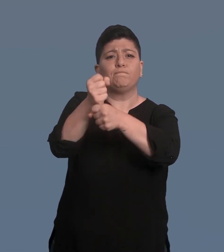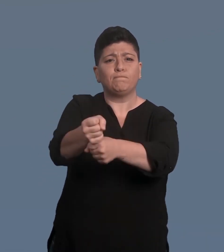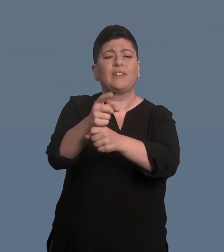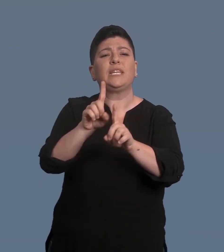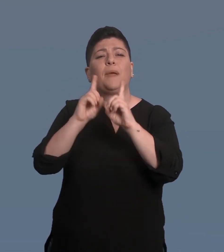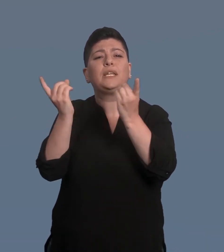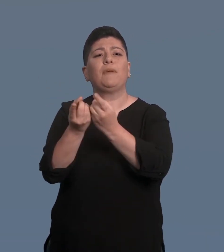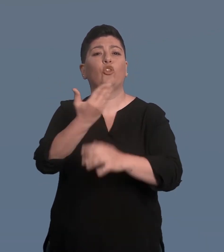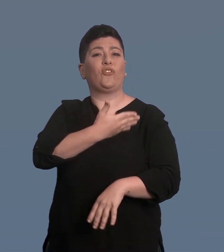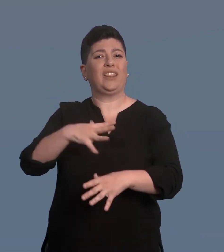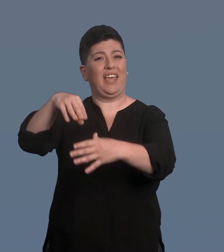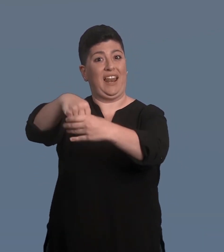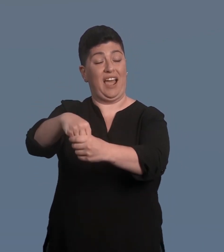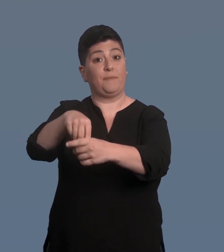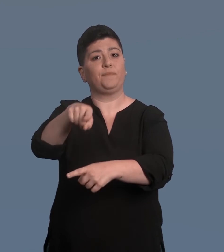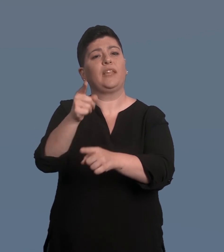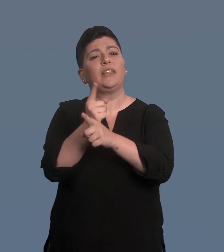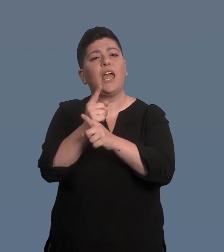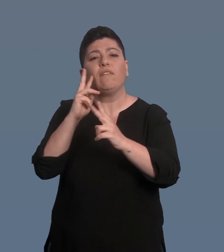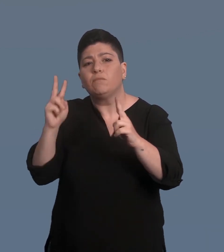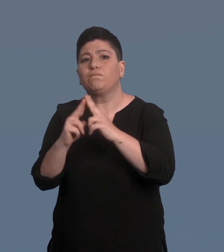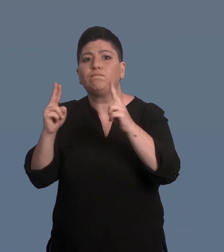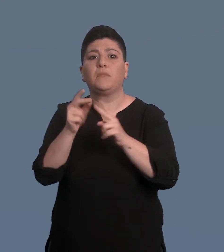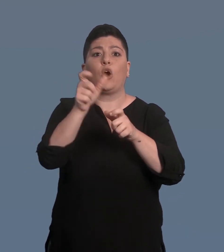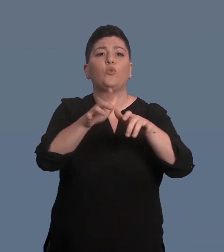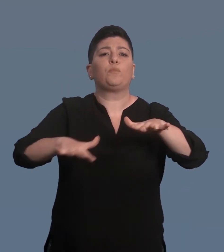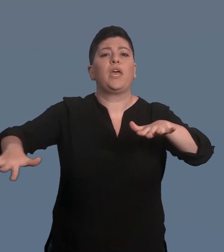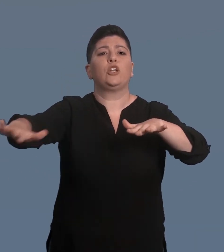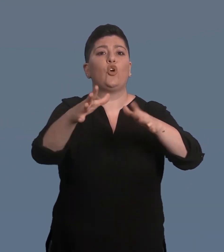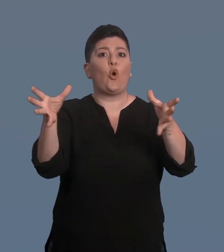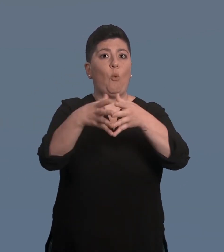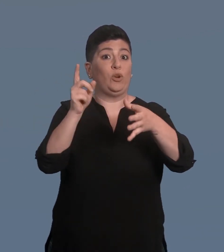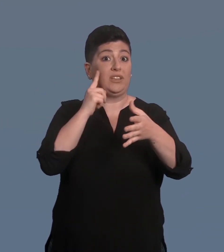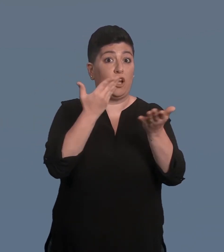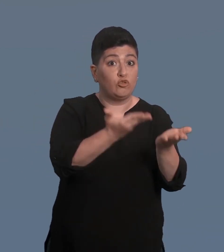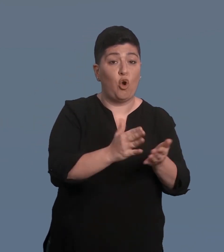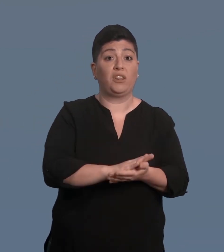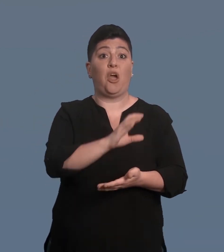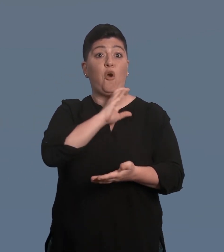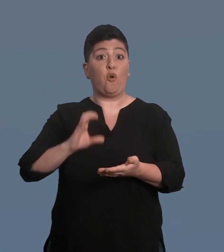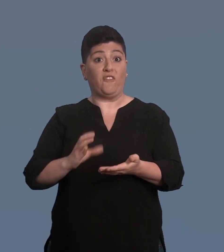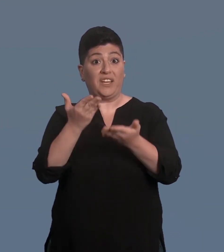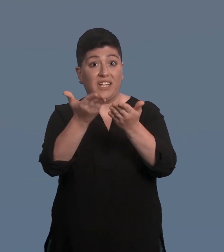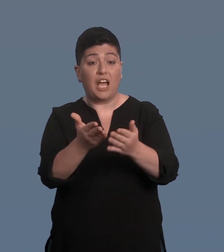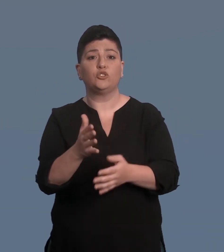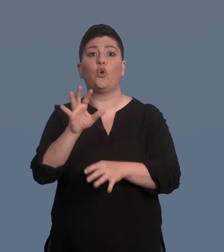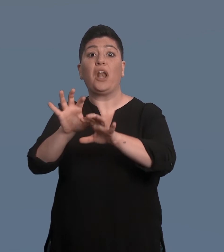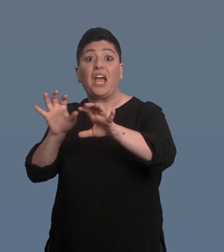Dipartimento federale dell'Interno di instaurare un dialogo strutturato con la comunità dei non udenti, i competenti servizi di